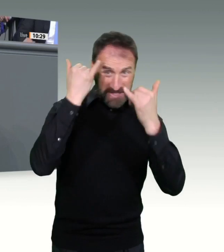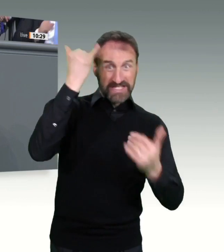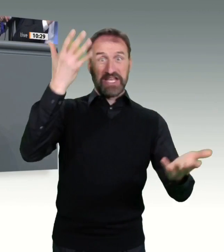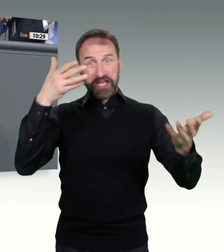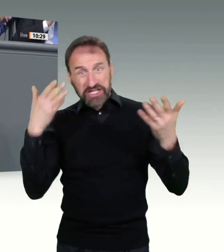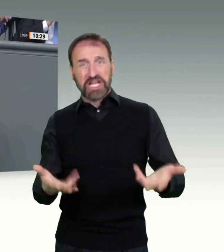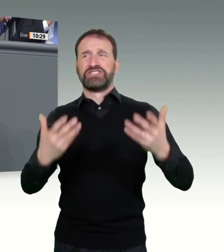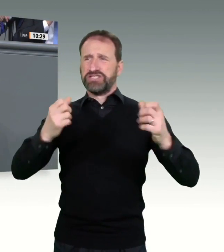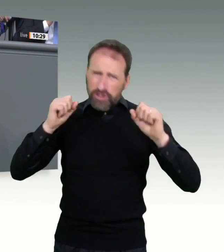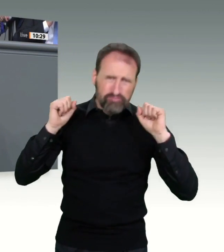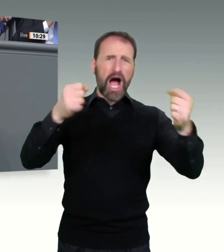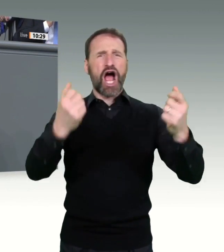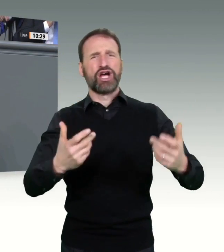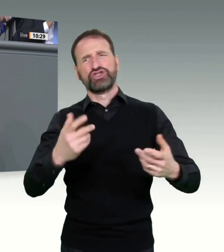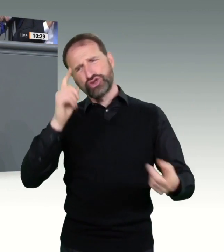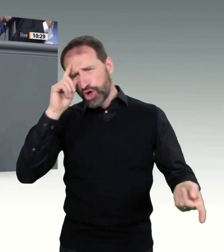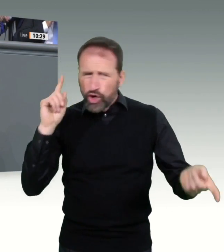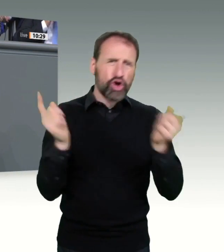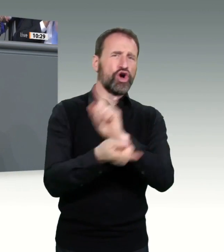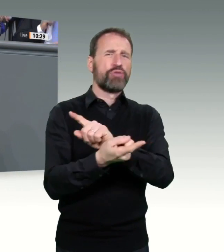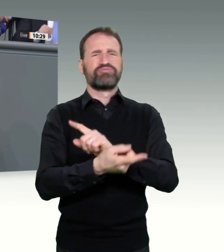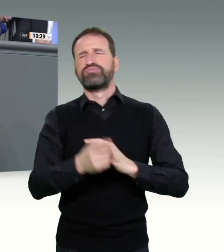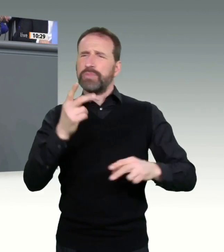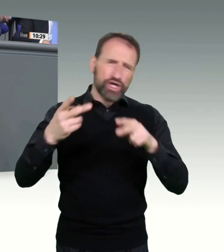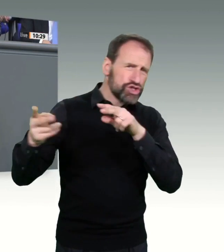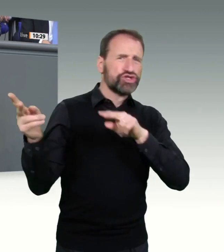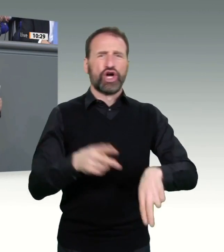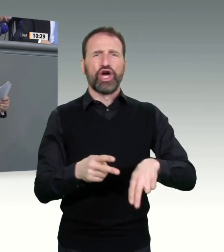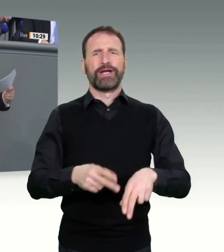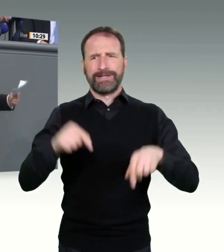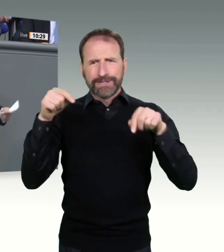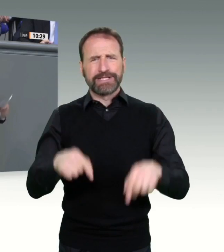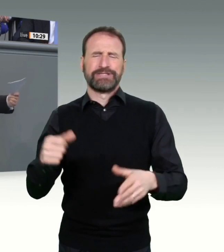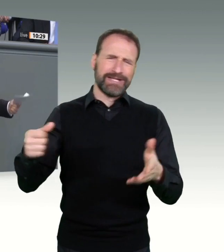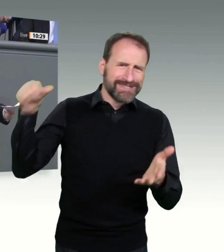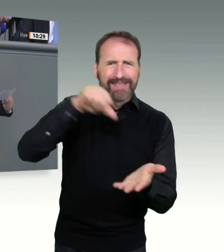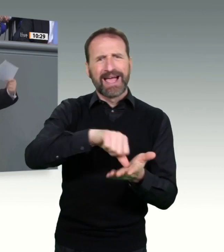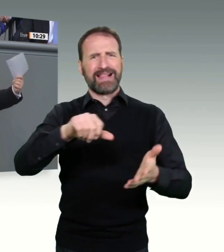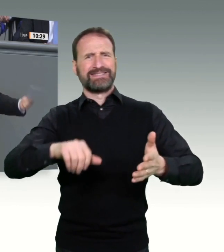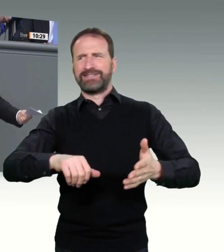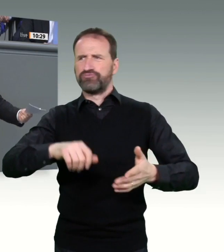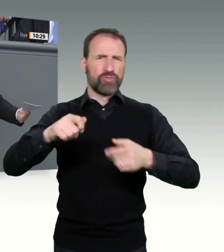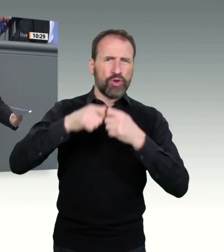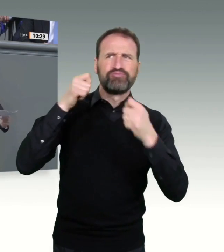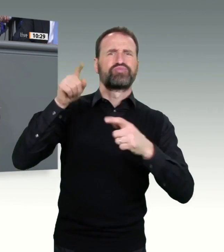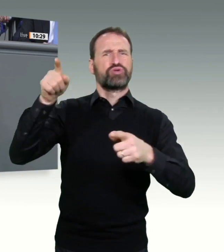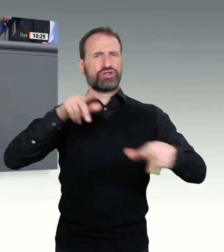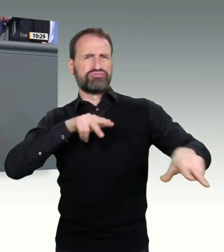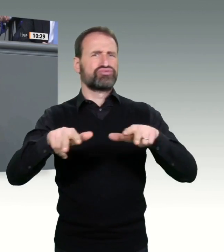und nun wieder zentralisieren. Da sage ich, nachdem die Länder ihre Systeme jetzt aufgebaut haben, aus ihren